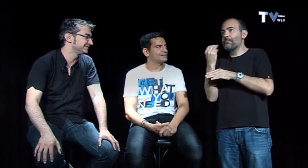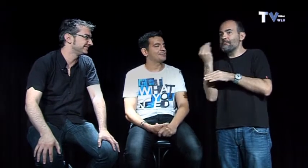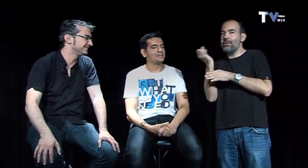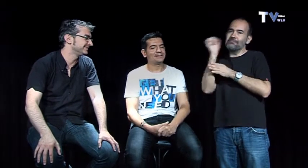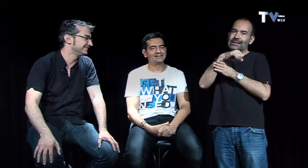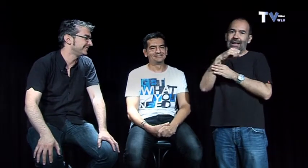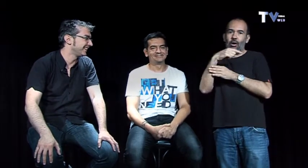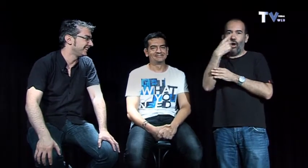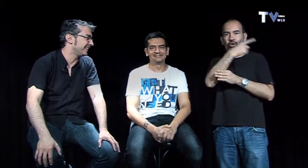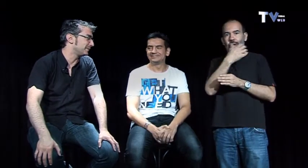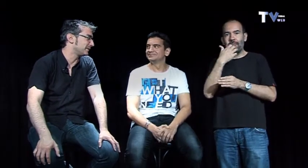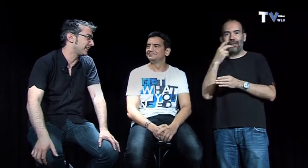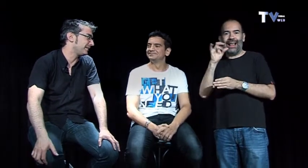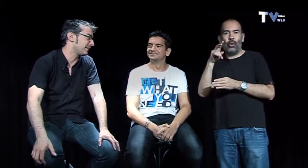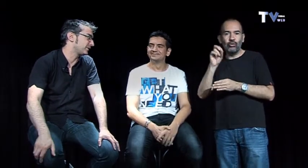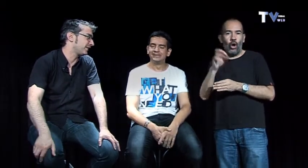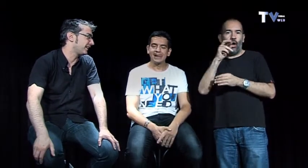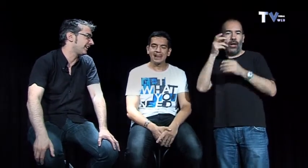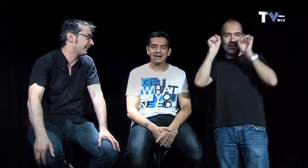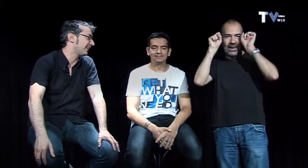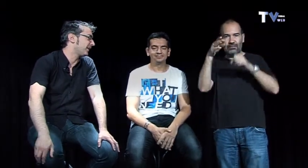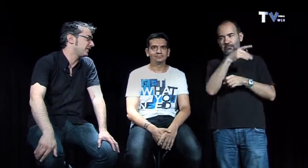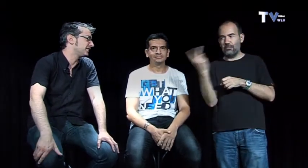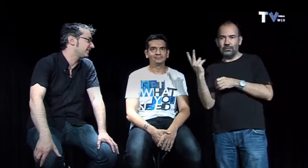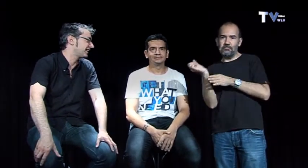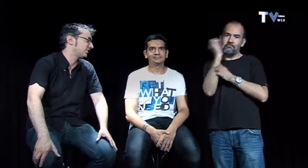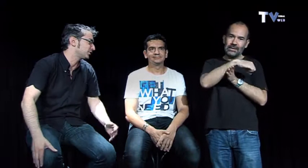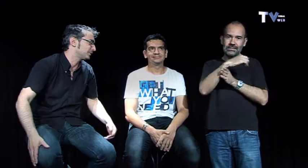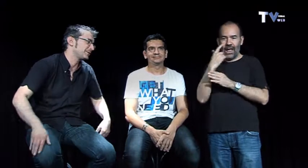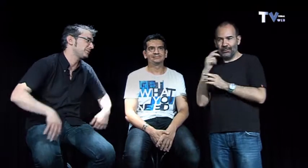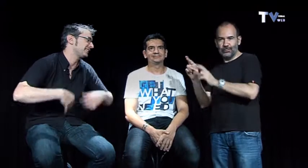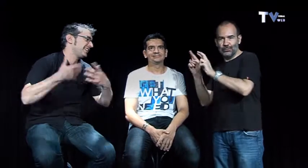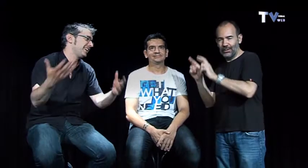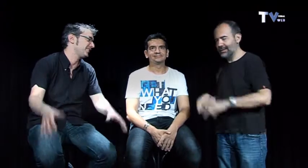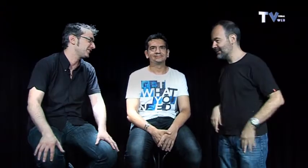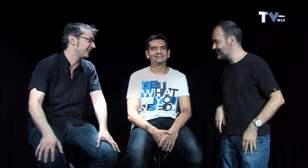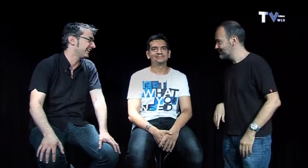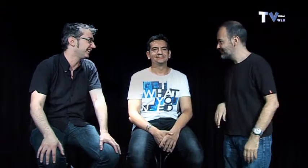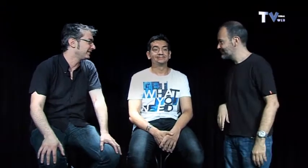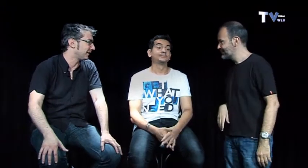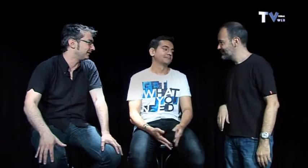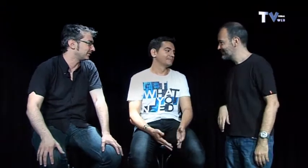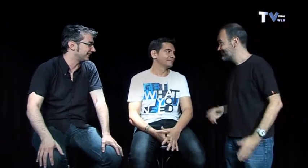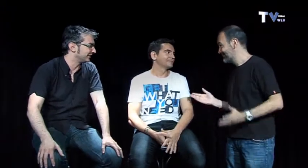igualmente y esperemos que vayamos ganando que Eugenio si tú crees que nosotros vayamos más grande que ellos y que aumentemos el éxito